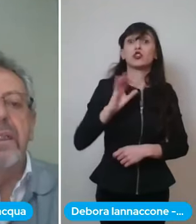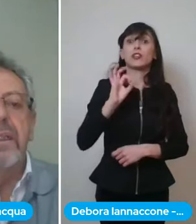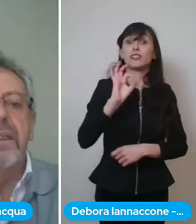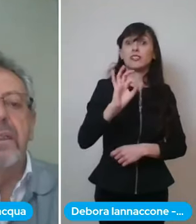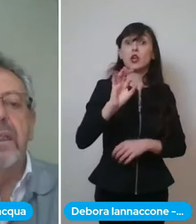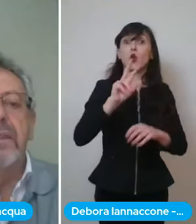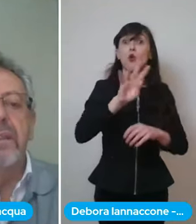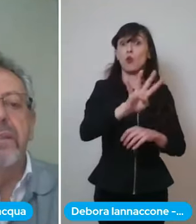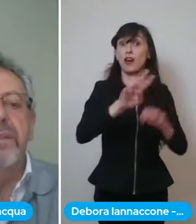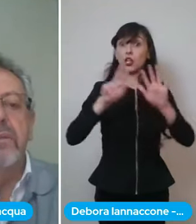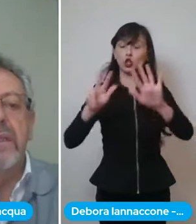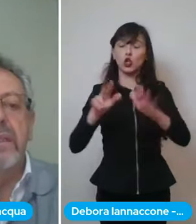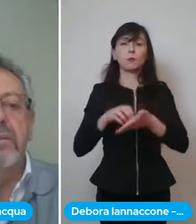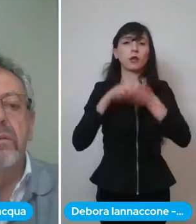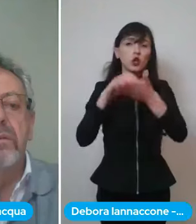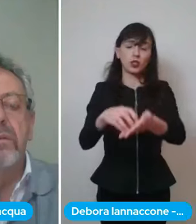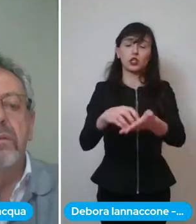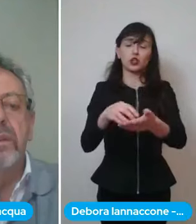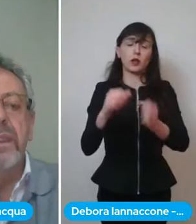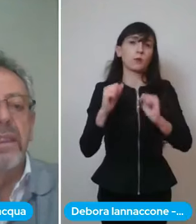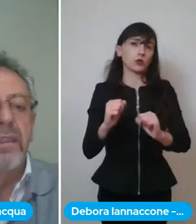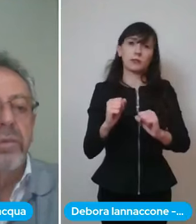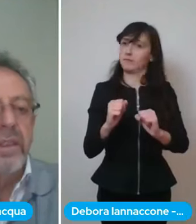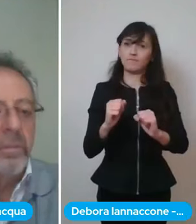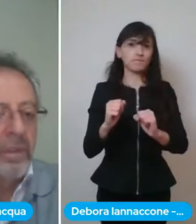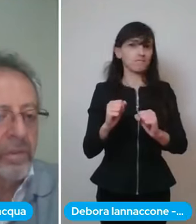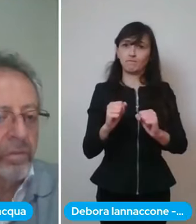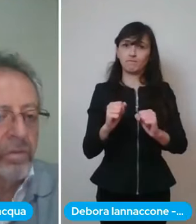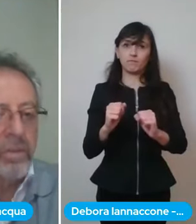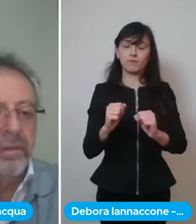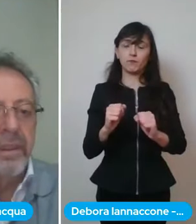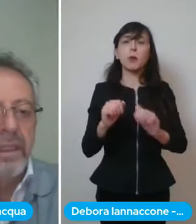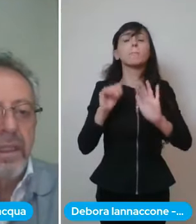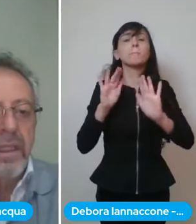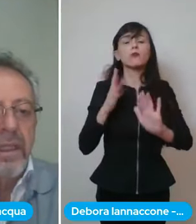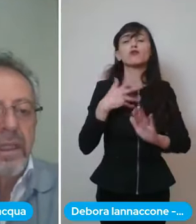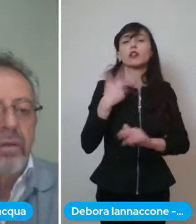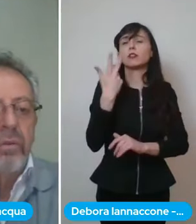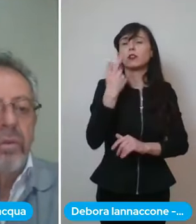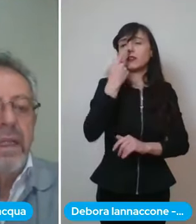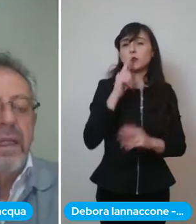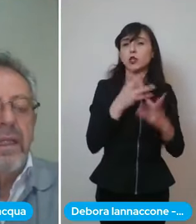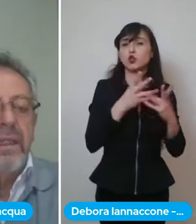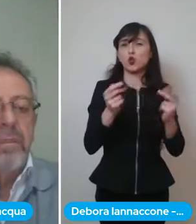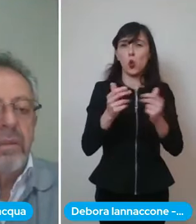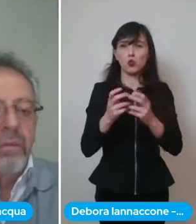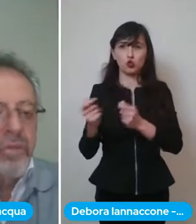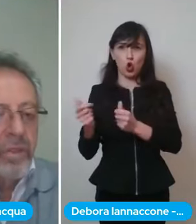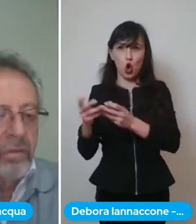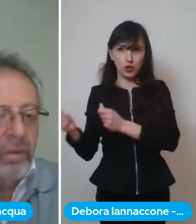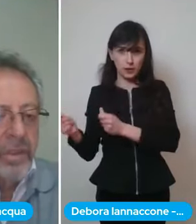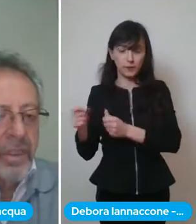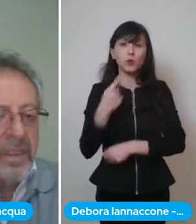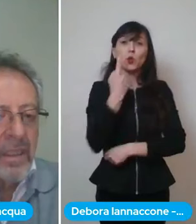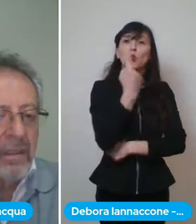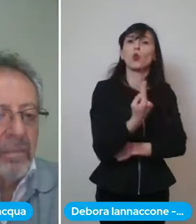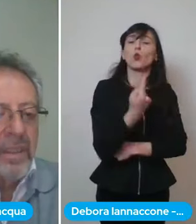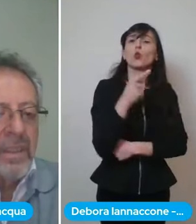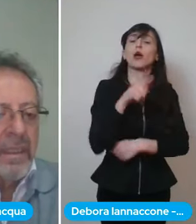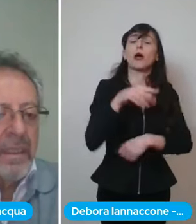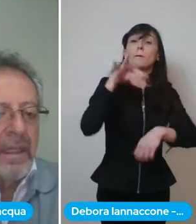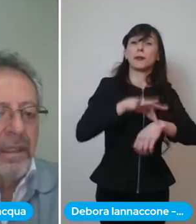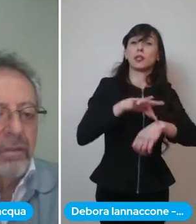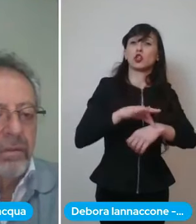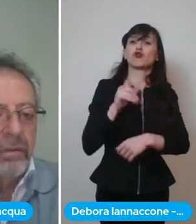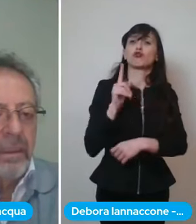ma hanno individuato tre tt due tipi di soluzioni una è le patologie oncologiche saranno